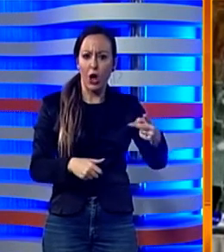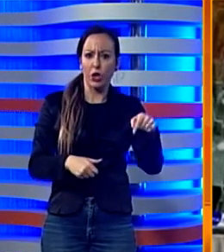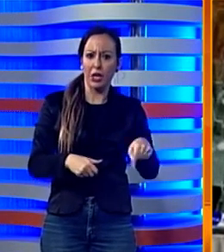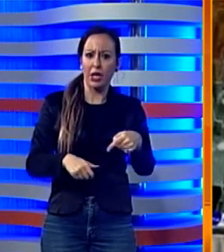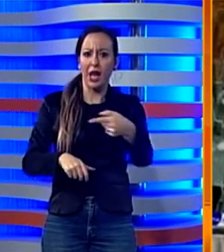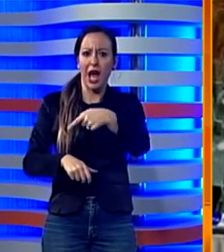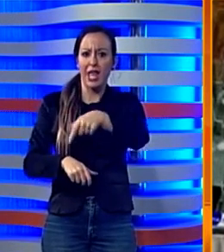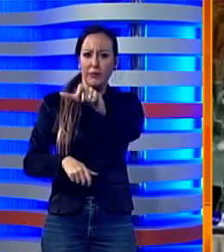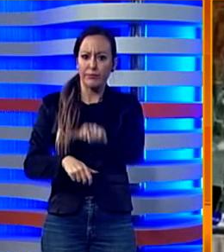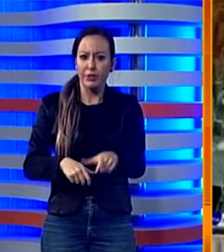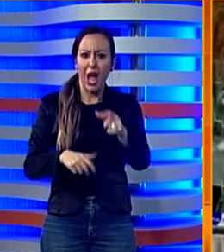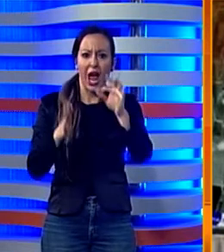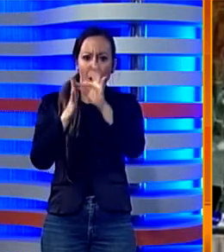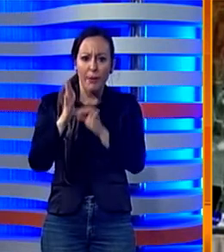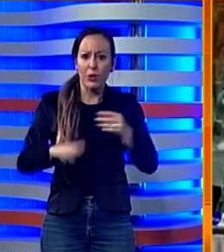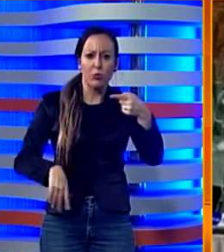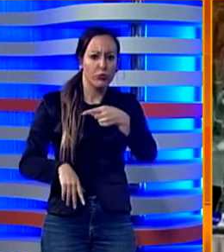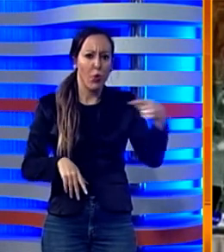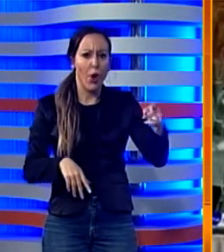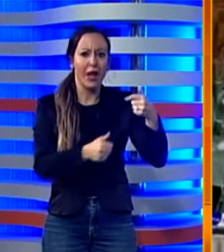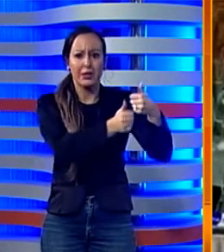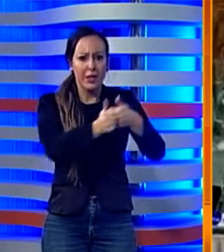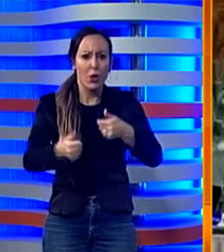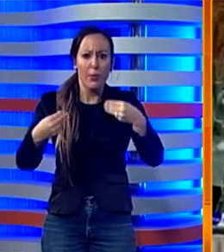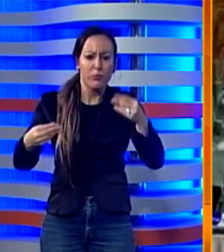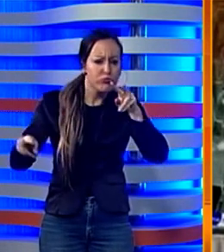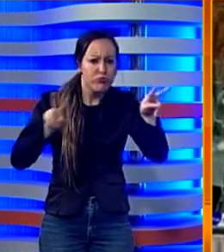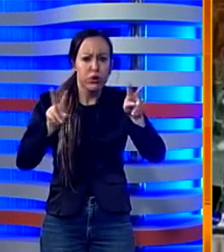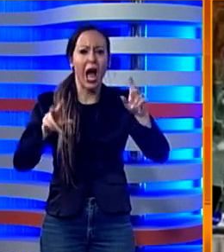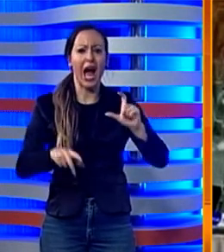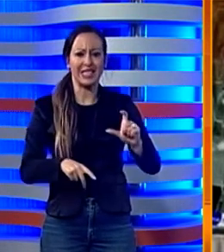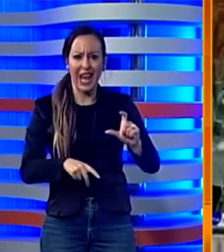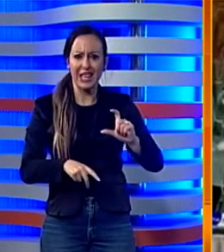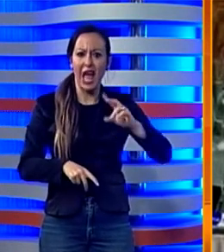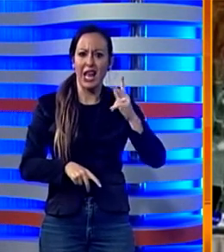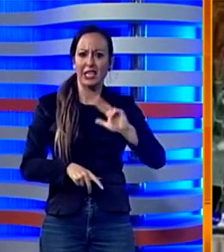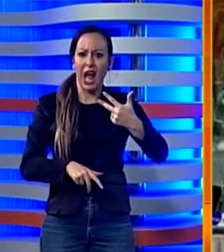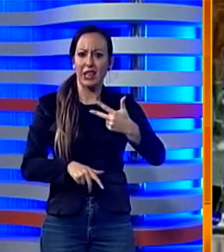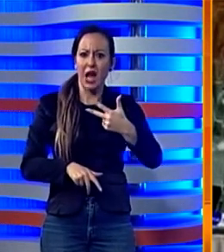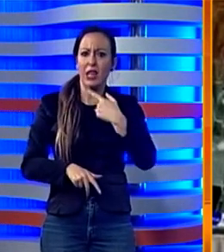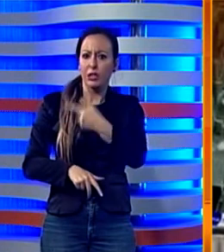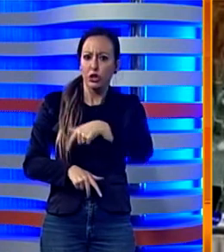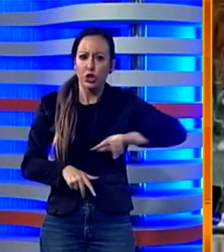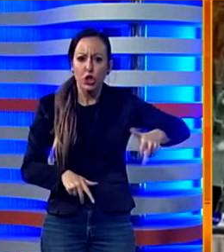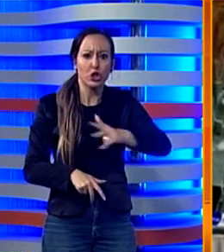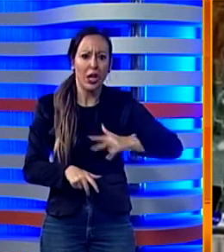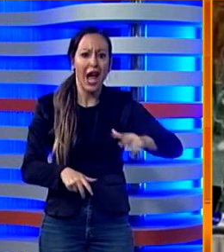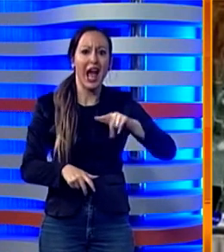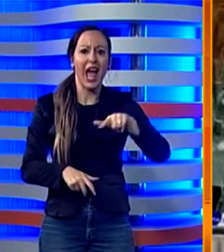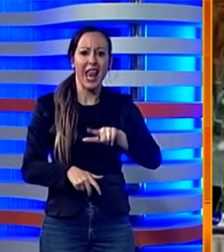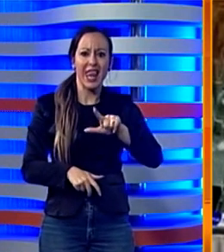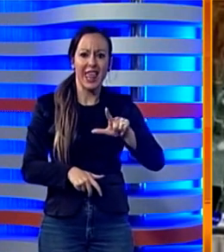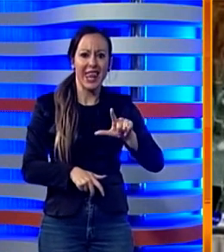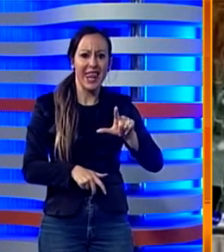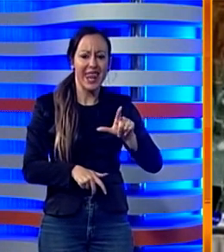professionista. Catalano è la terza vittima siciliana a Liegi in poco più di un anno e sempre di